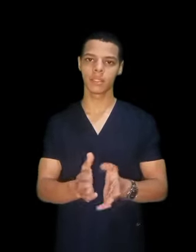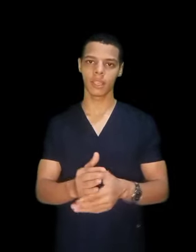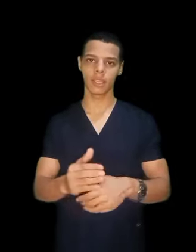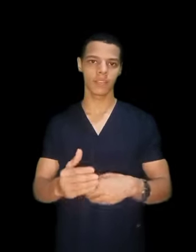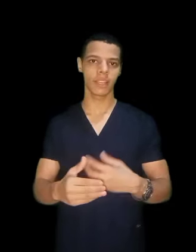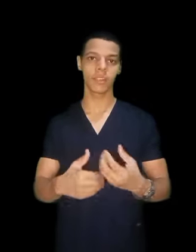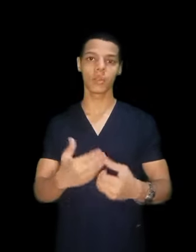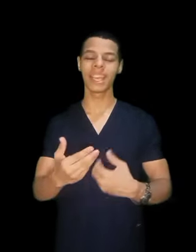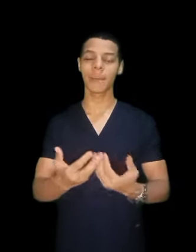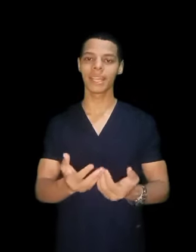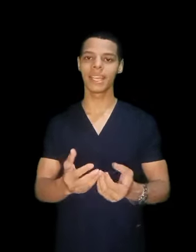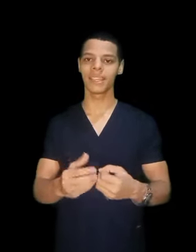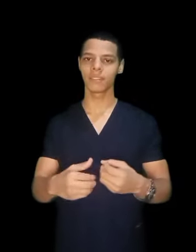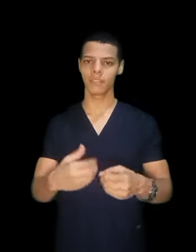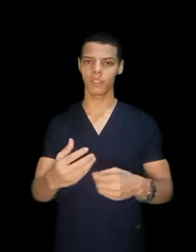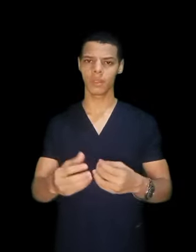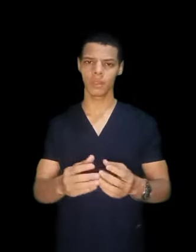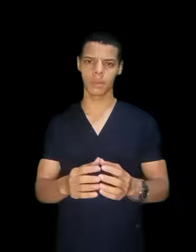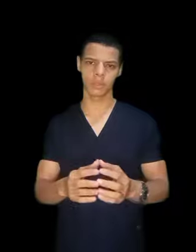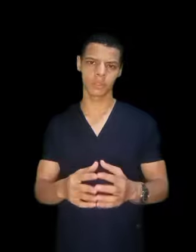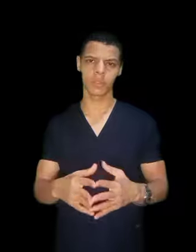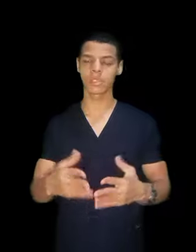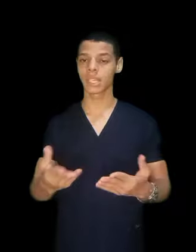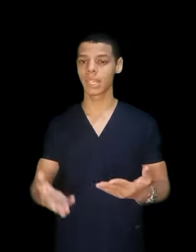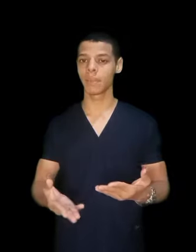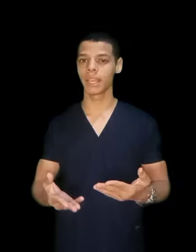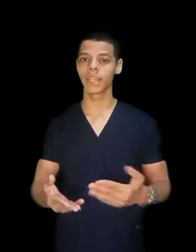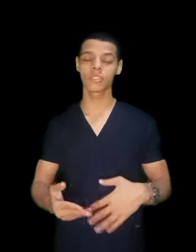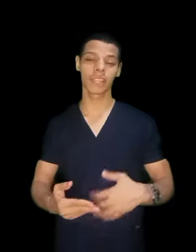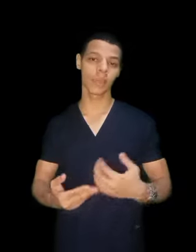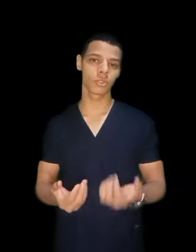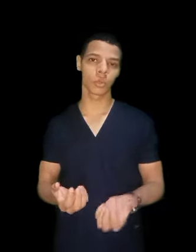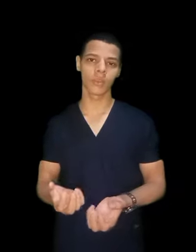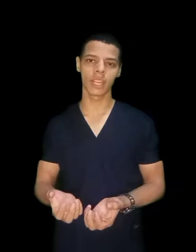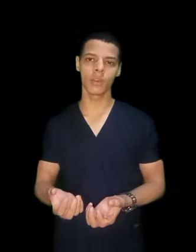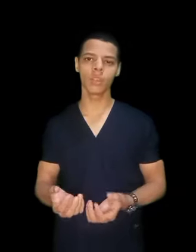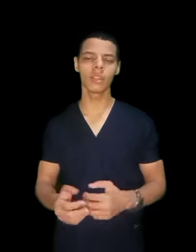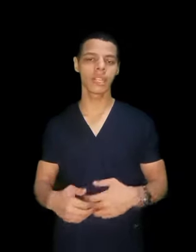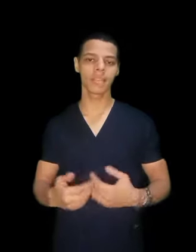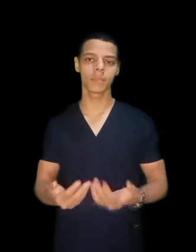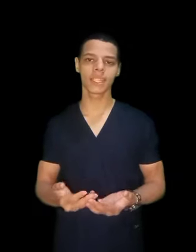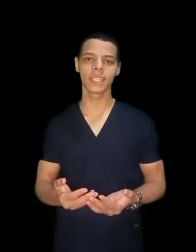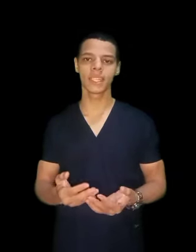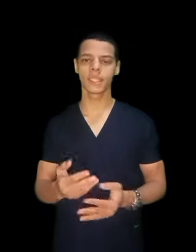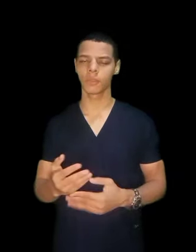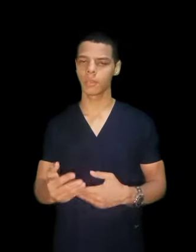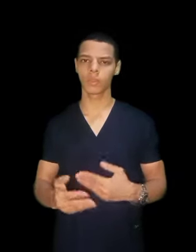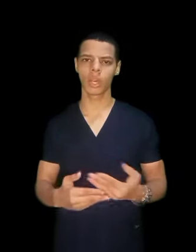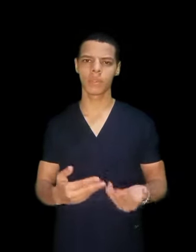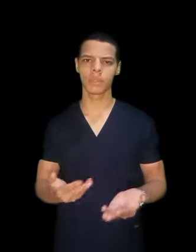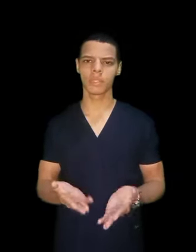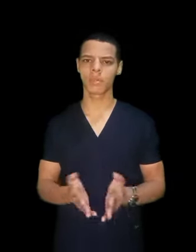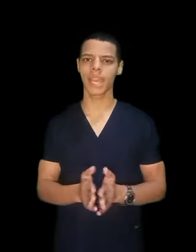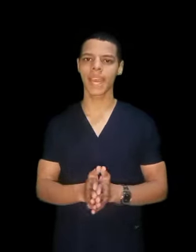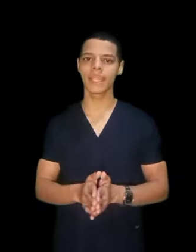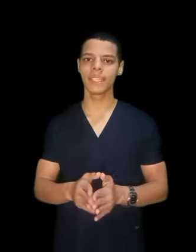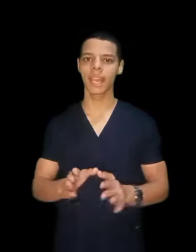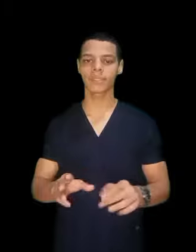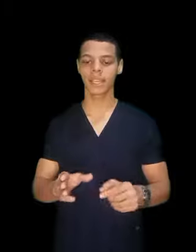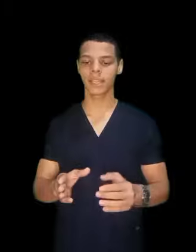في أي كلية عملية في الدراسة عنها بالإنجليش فهتقابل صعوبة في الأول، لكن بعد كده الموضوع هيبقى من نسبلك عادي حتى